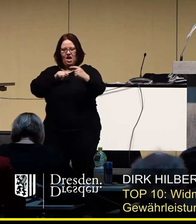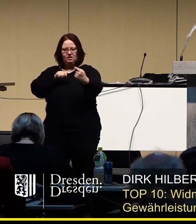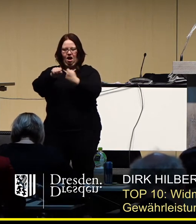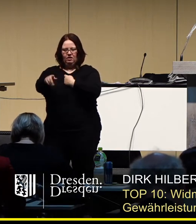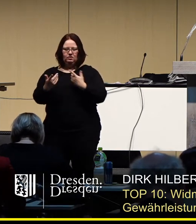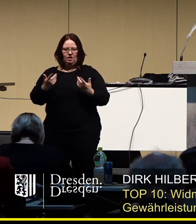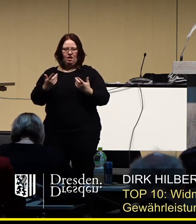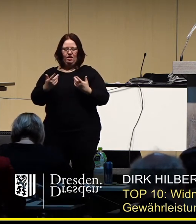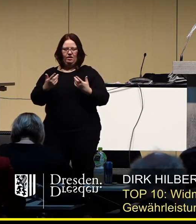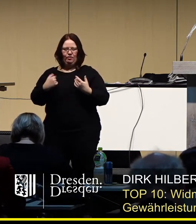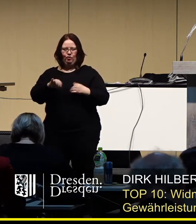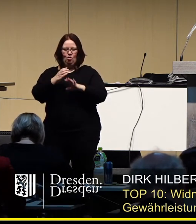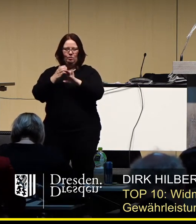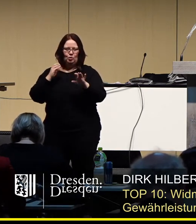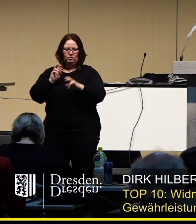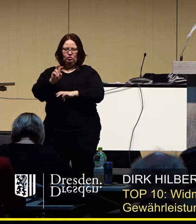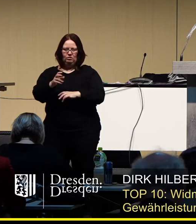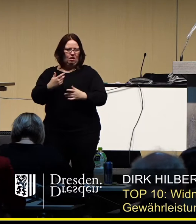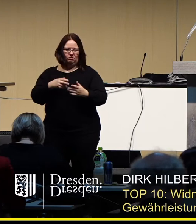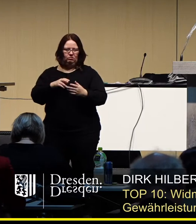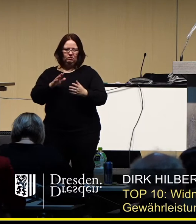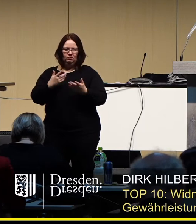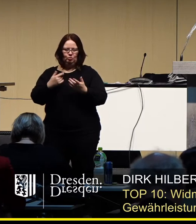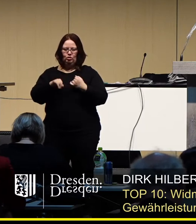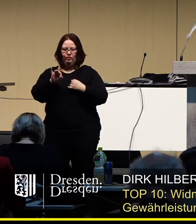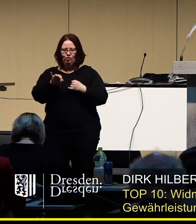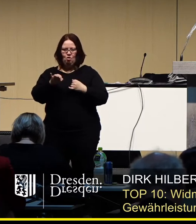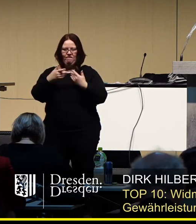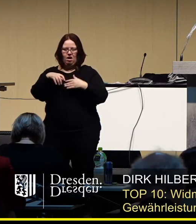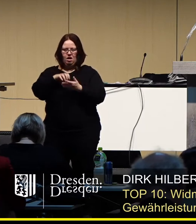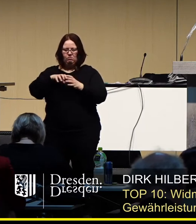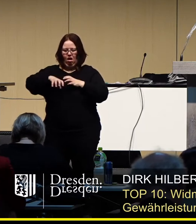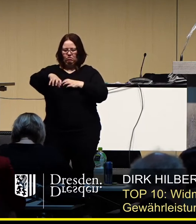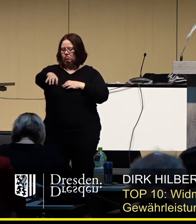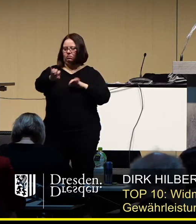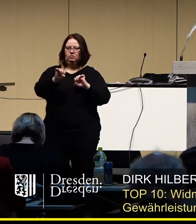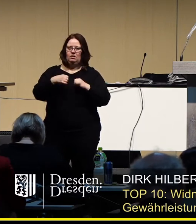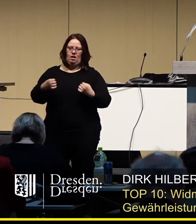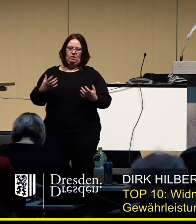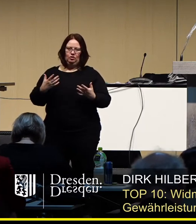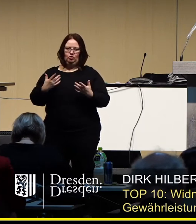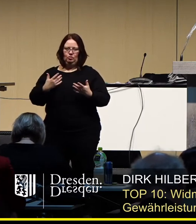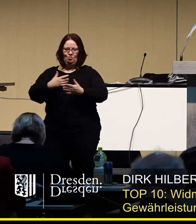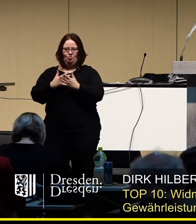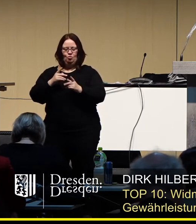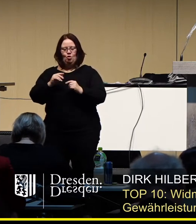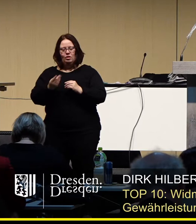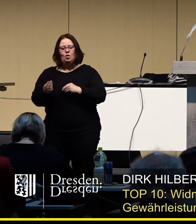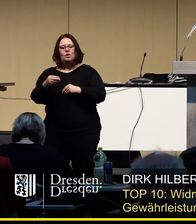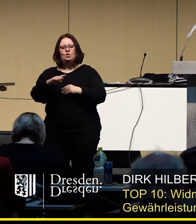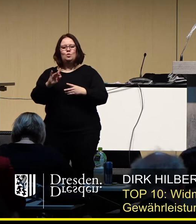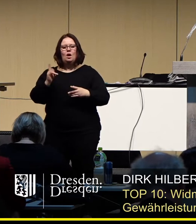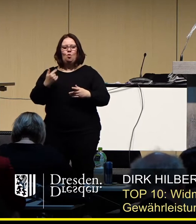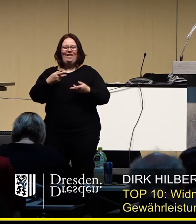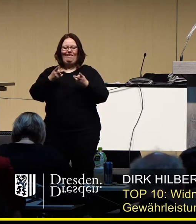des ÖPNV nicht ausweichbar gewesen wäre. Zudem gibt